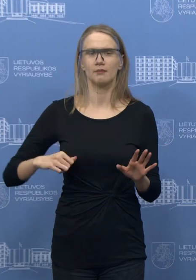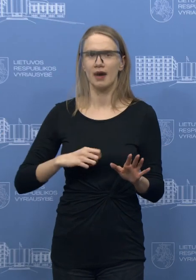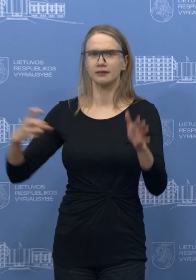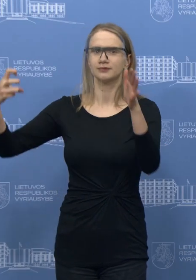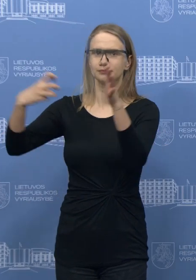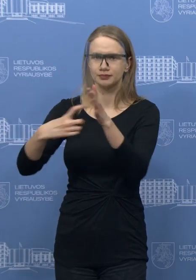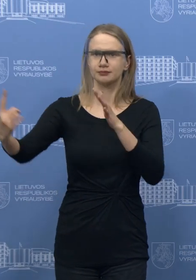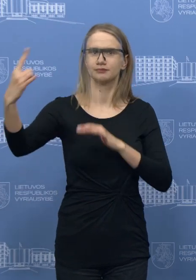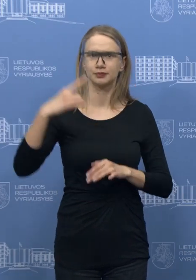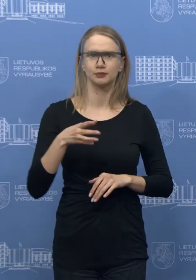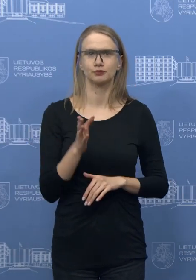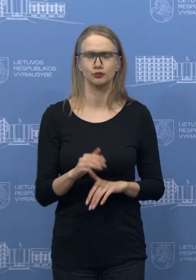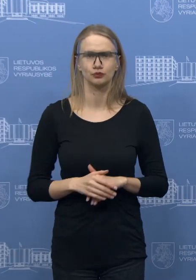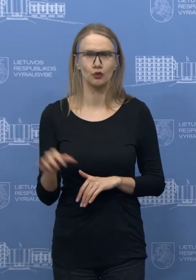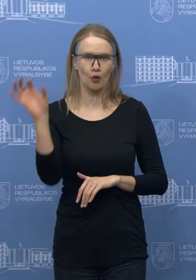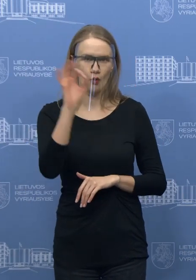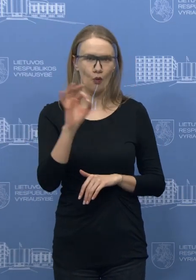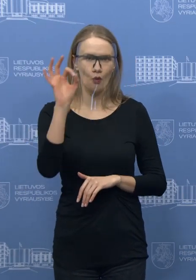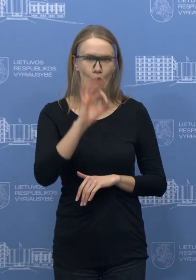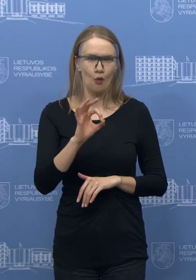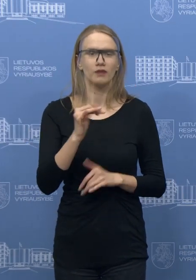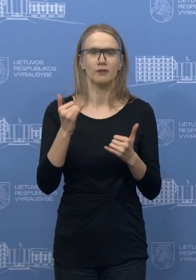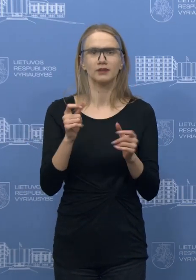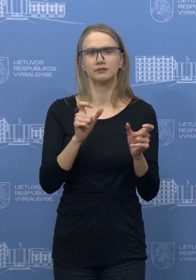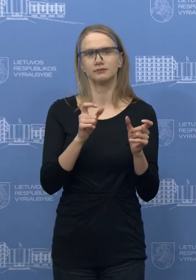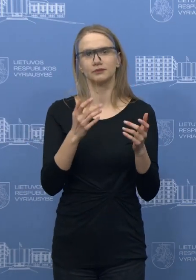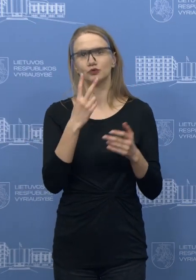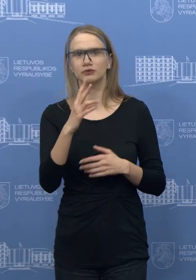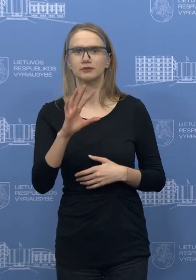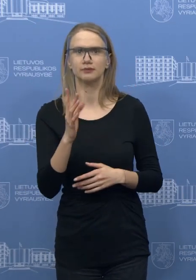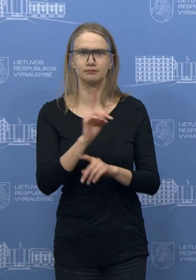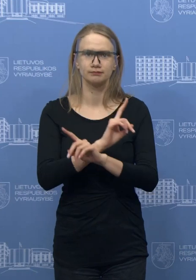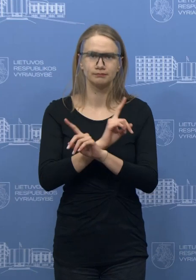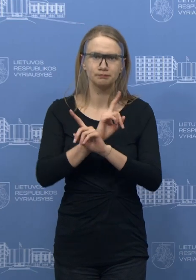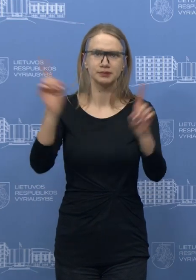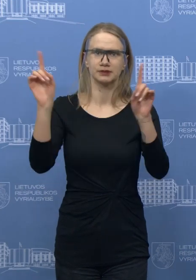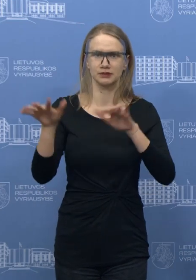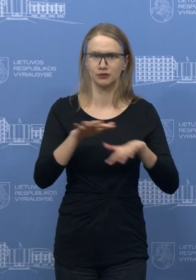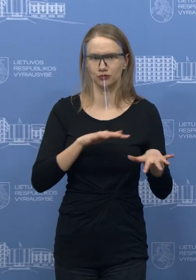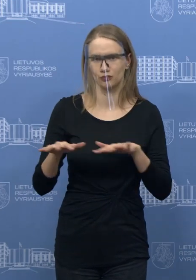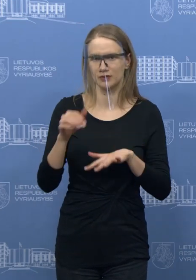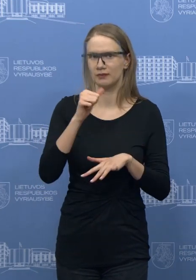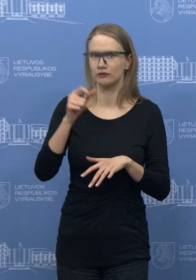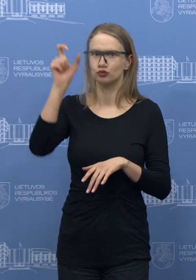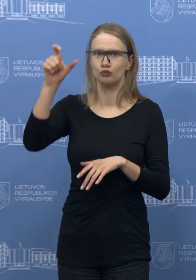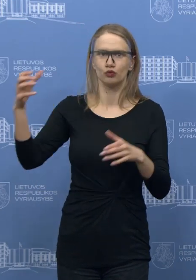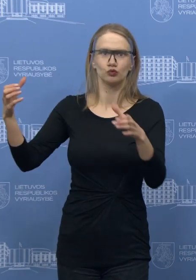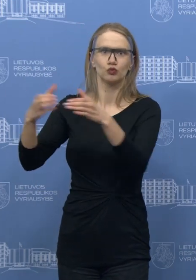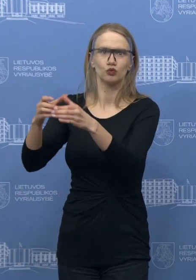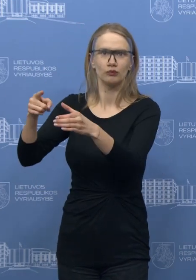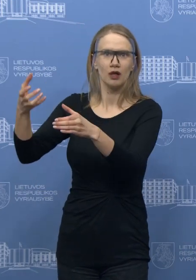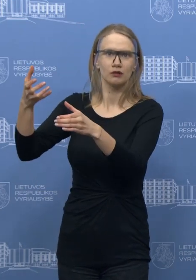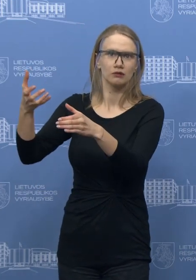O dėl jūsų paminėtų išimčių, taip, jeigu mes matysime, jog yra reikalinga, yra susikaupę tam tikrą kritinį masį arba